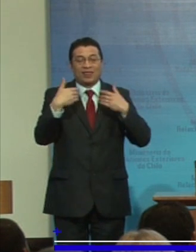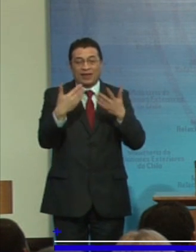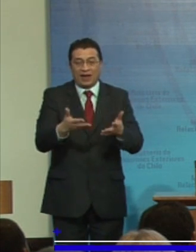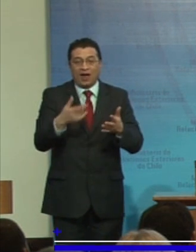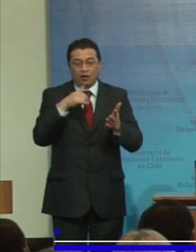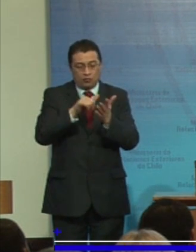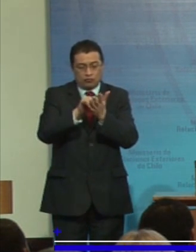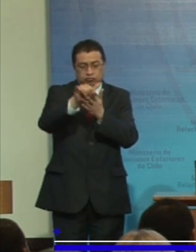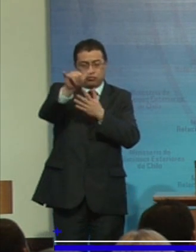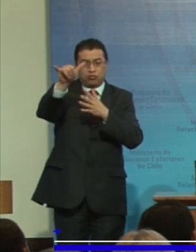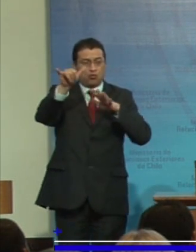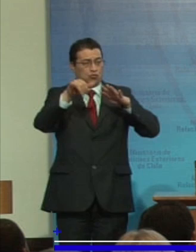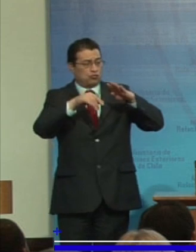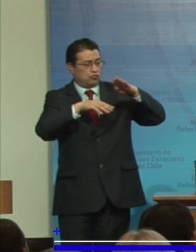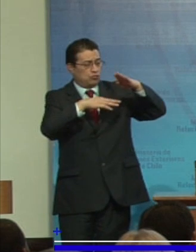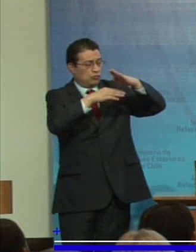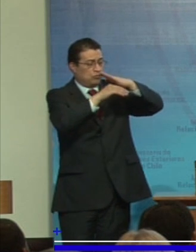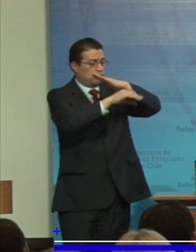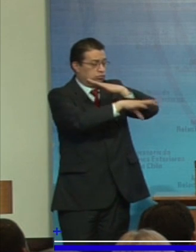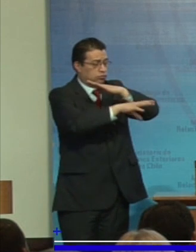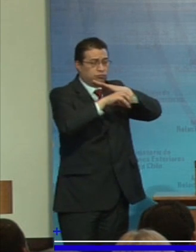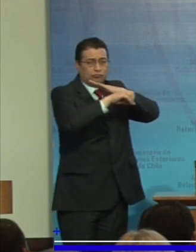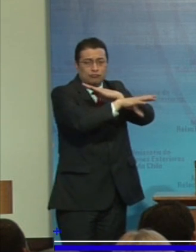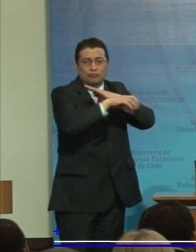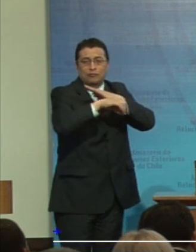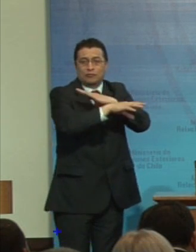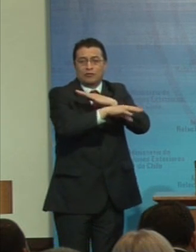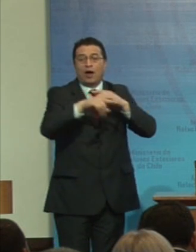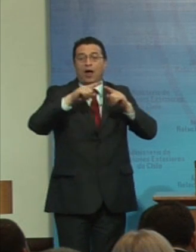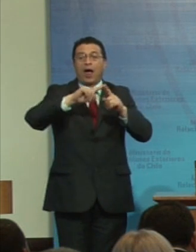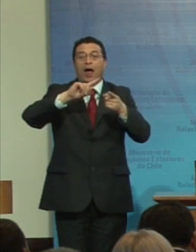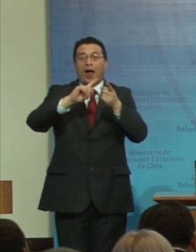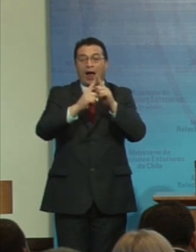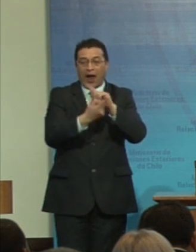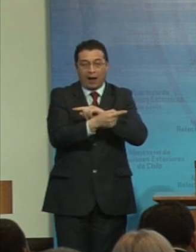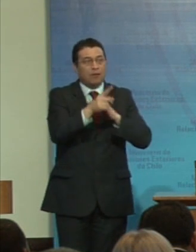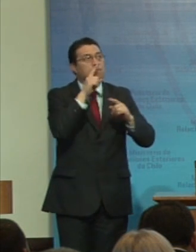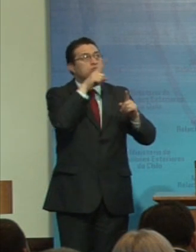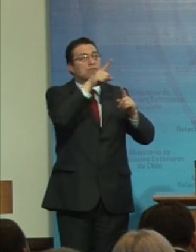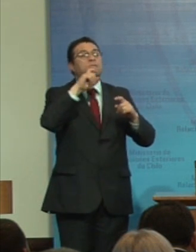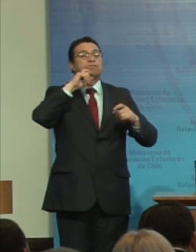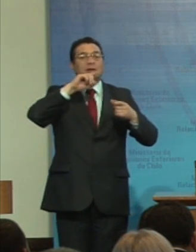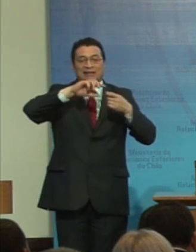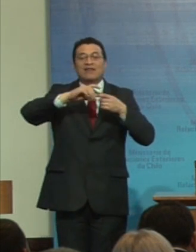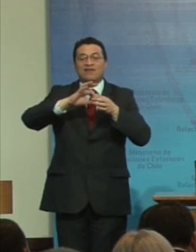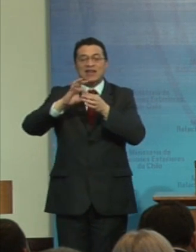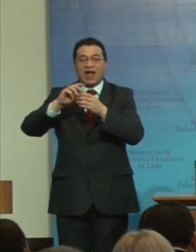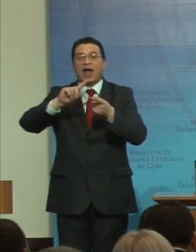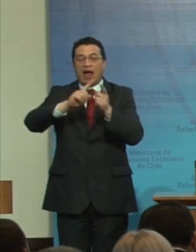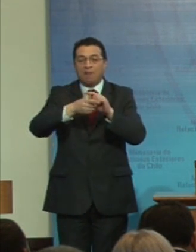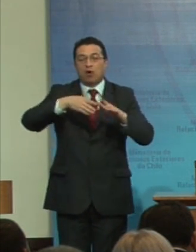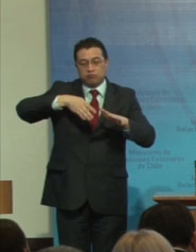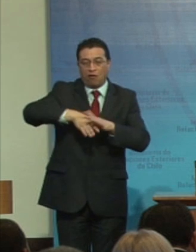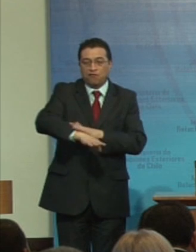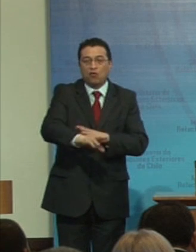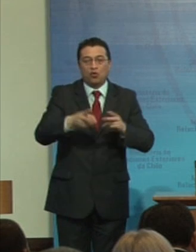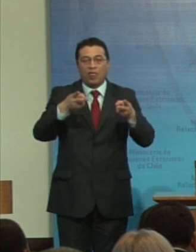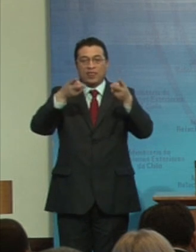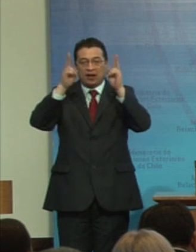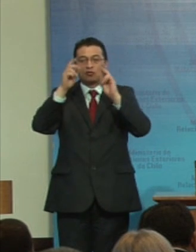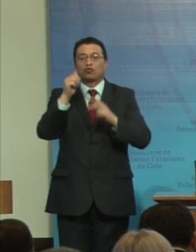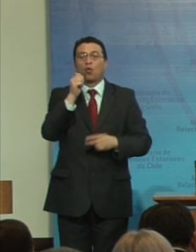estelas en el aire que significa el cambio profundo de los derechos humanos